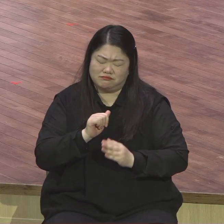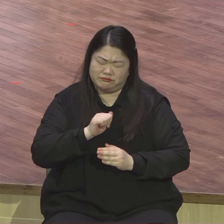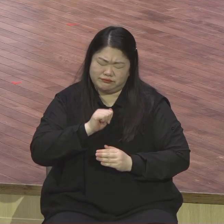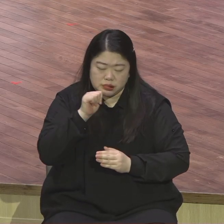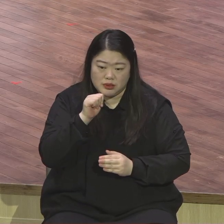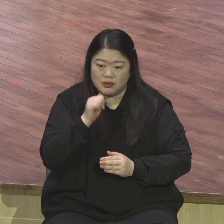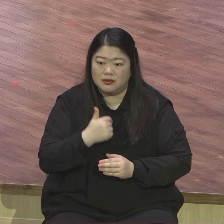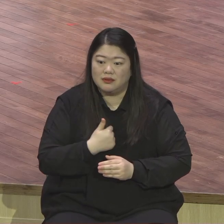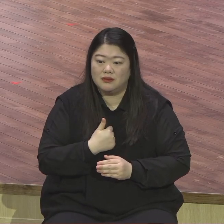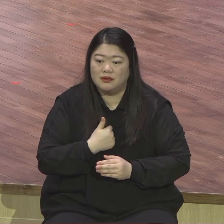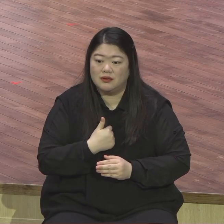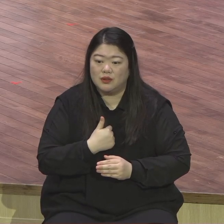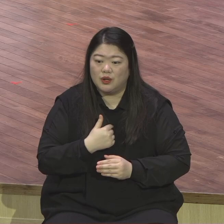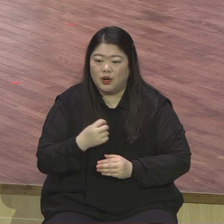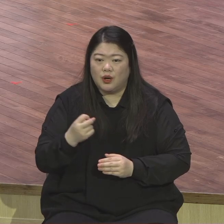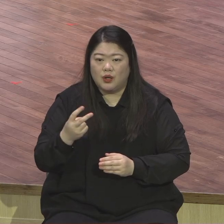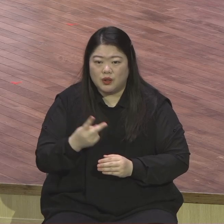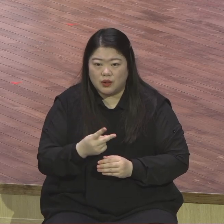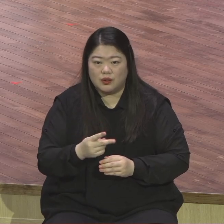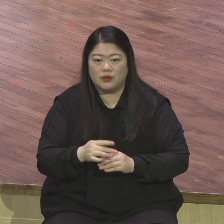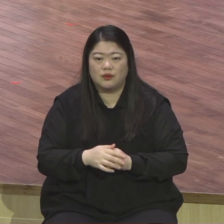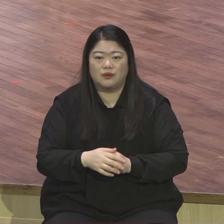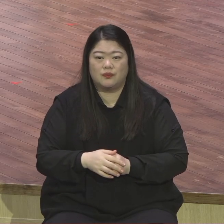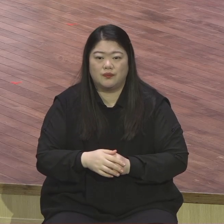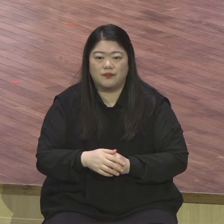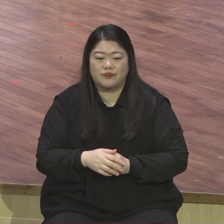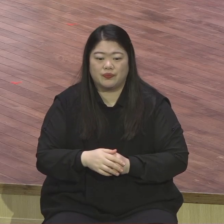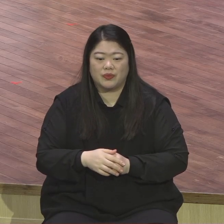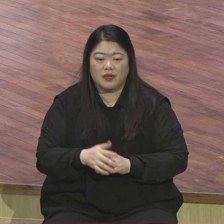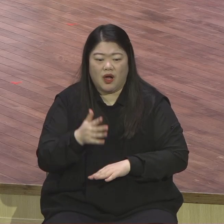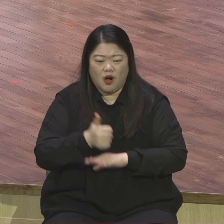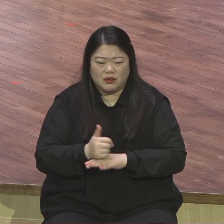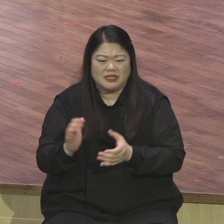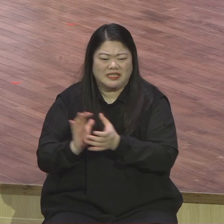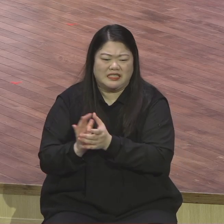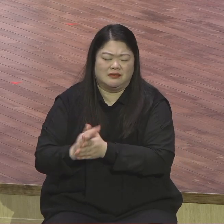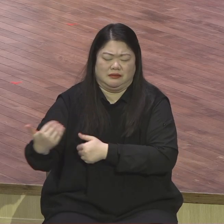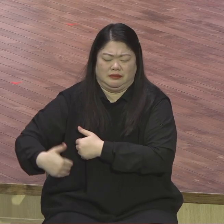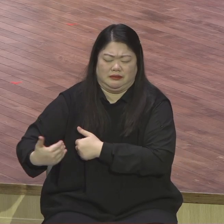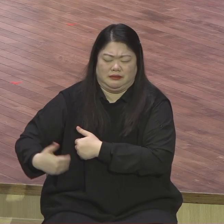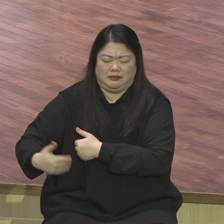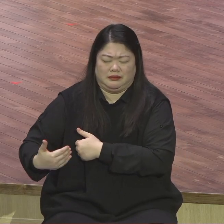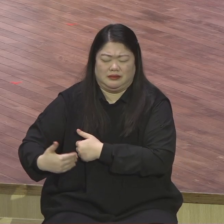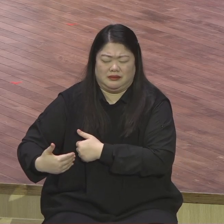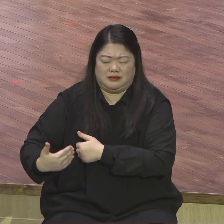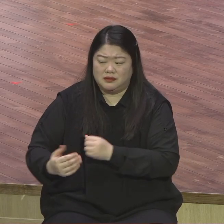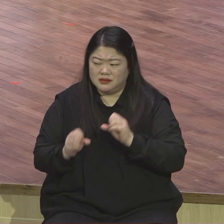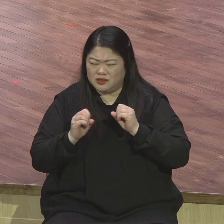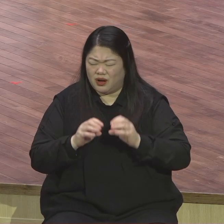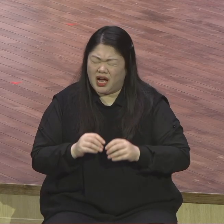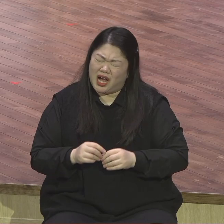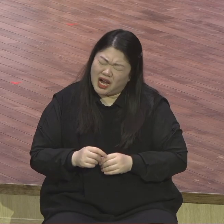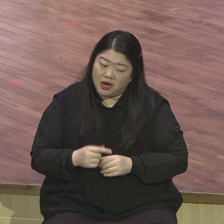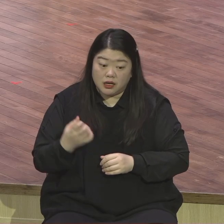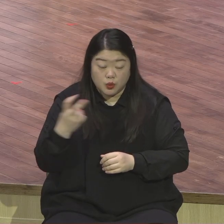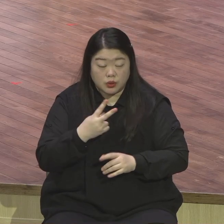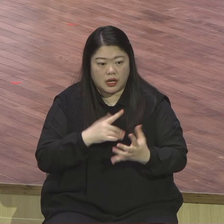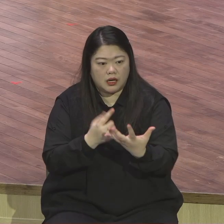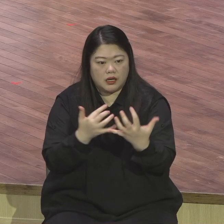화나면서 어쩔 수 없이 시작한 이 전도 그 속에 모든 응답이 오는 것을 뒤에